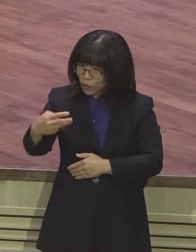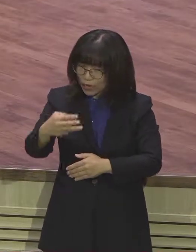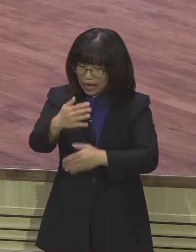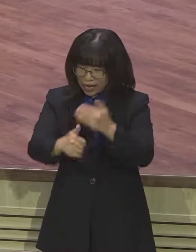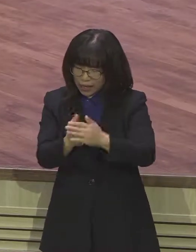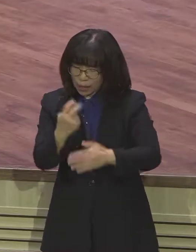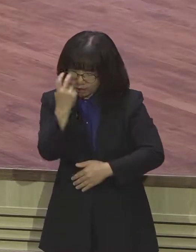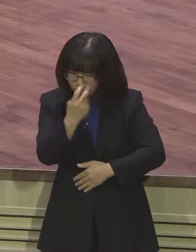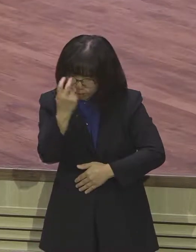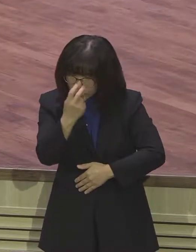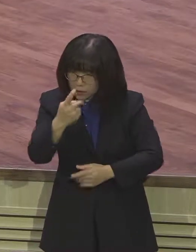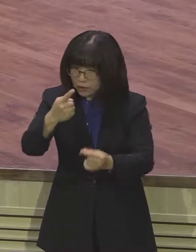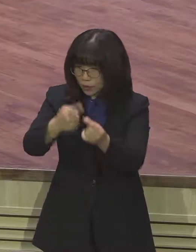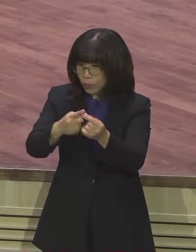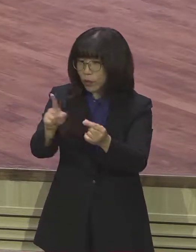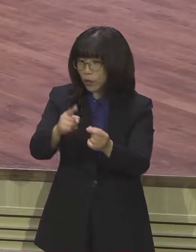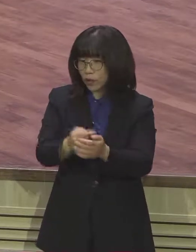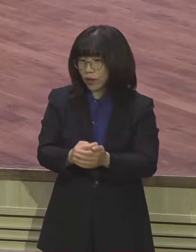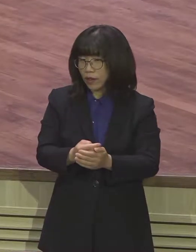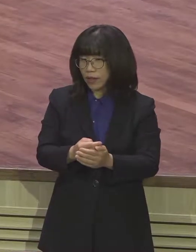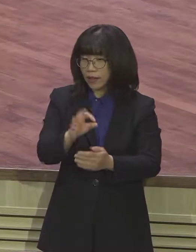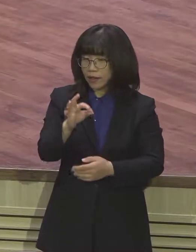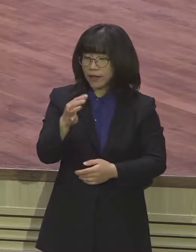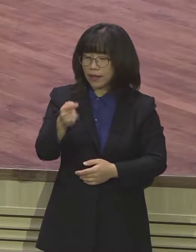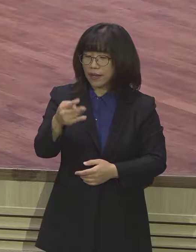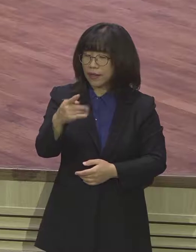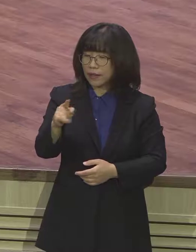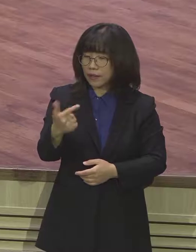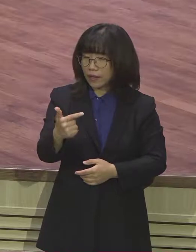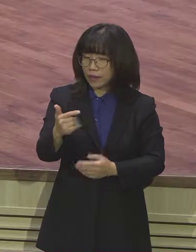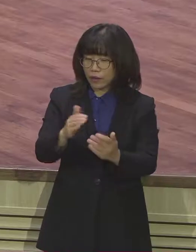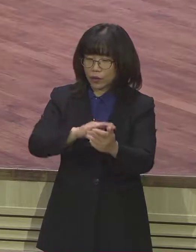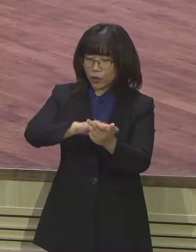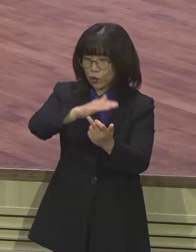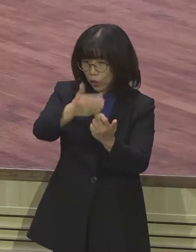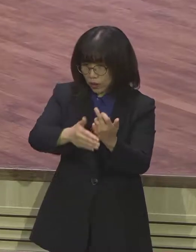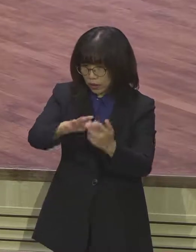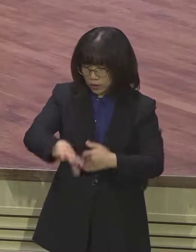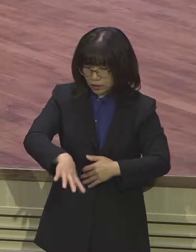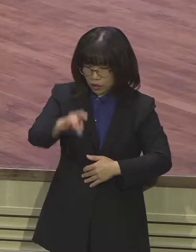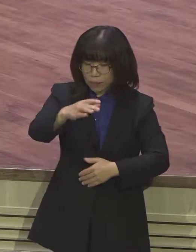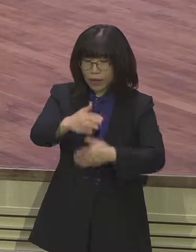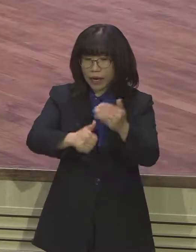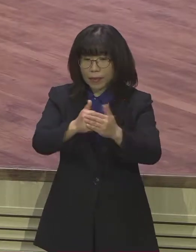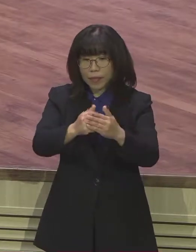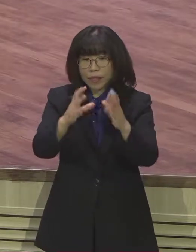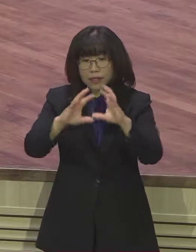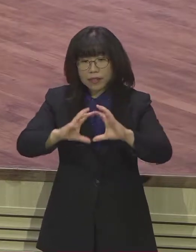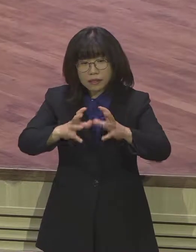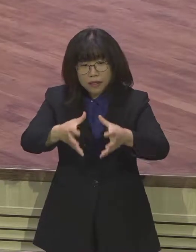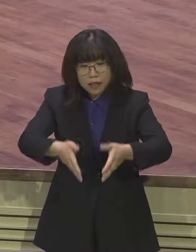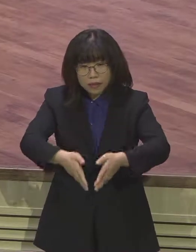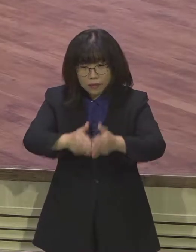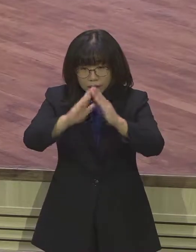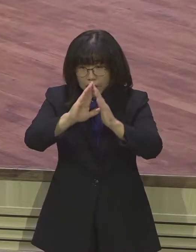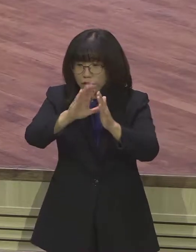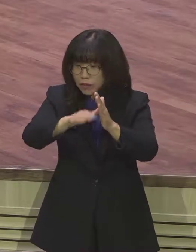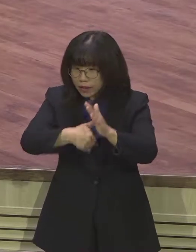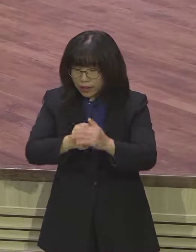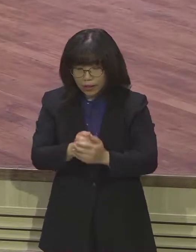동산입니다. 창조의 꽃이죠. 바로 하나님께서 인간을 창조하시고 이 세상을 정복하고 다스리고 번성하고 충만할